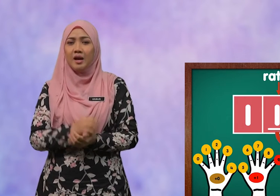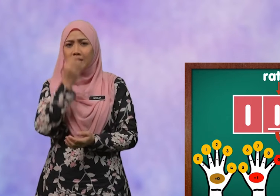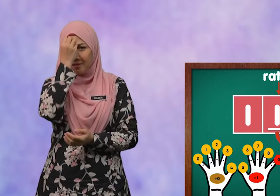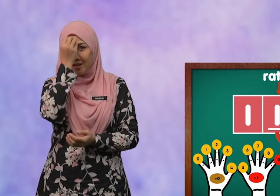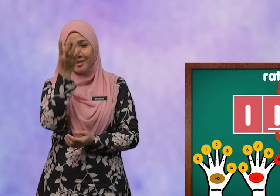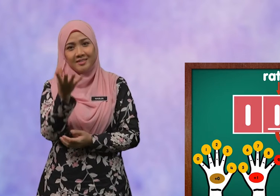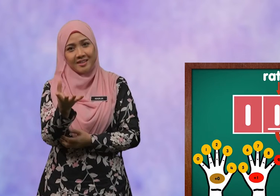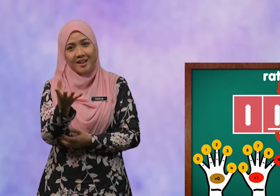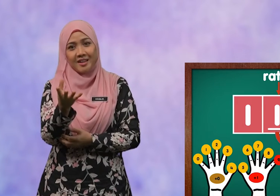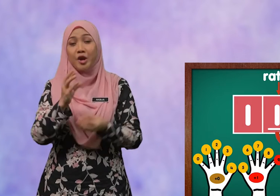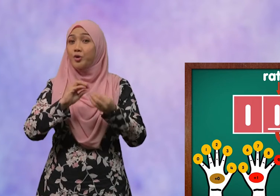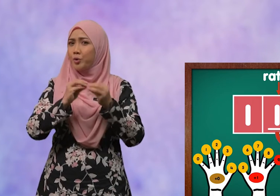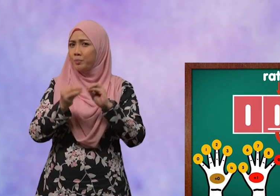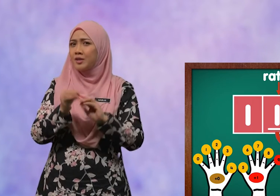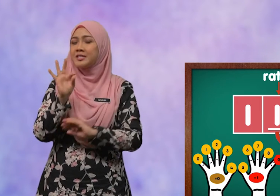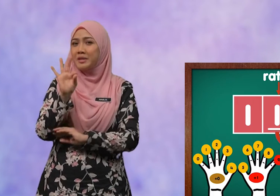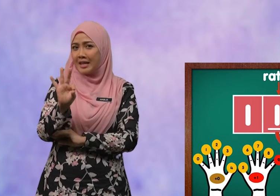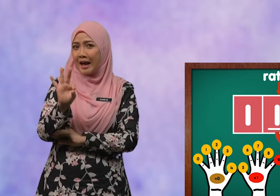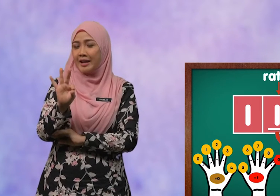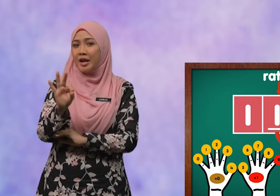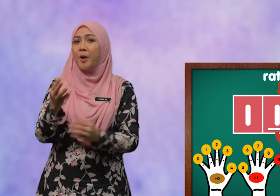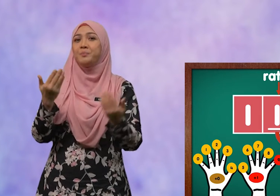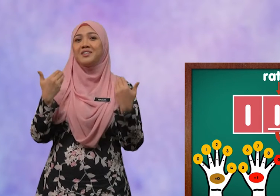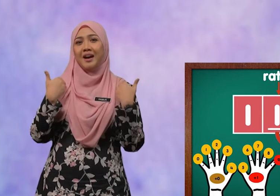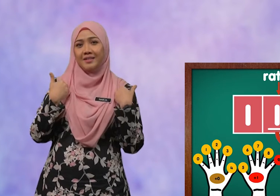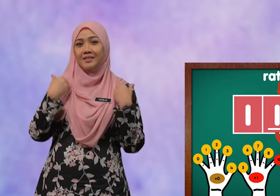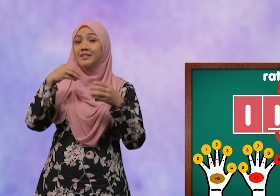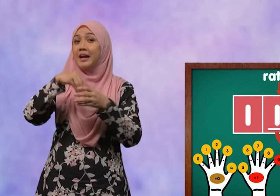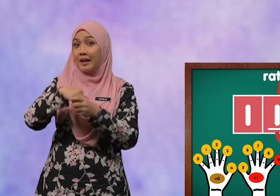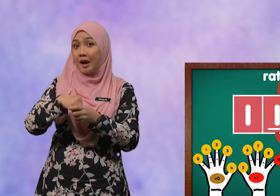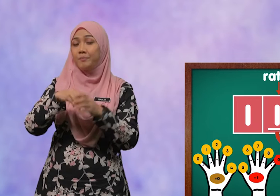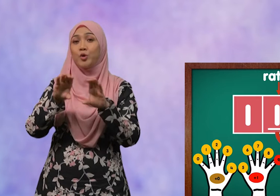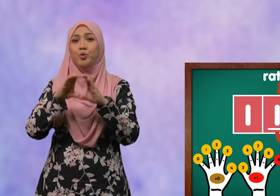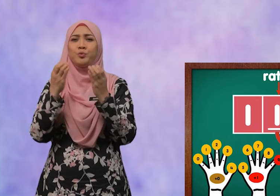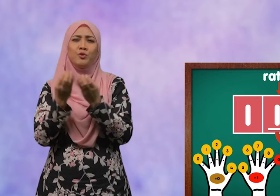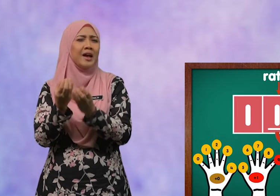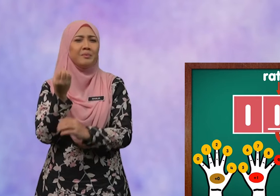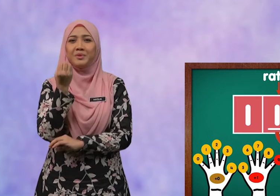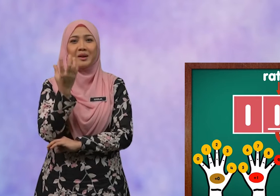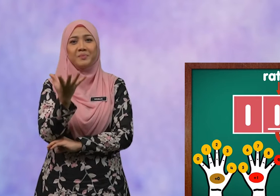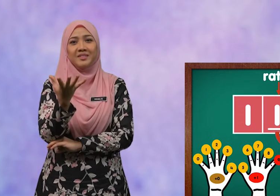Nyatakan nombor sembilan berada dalam kumpulan berapa.